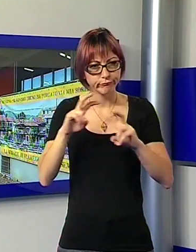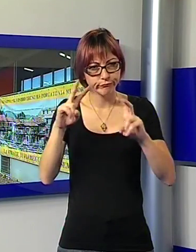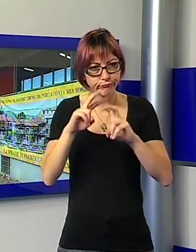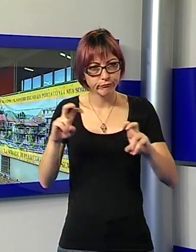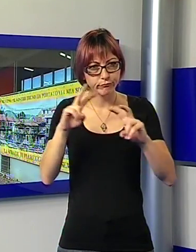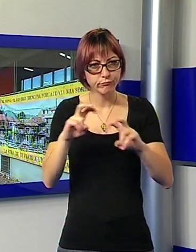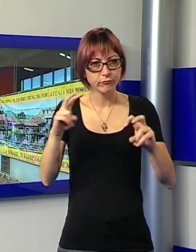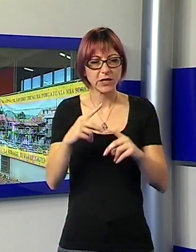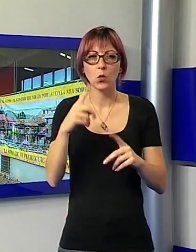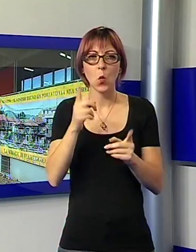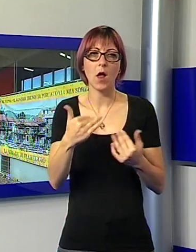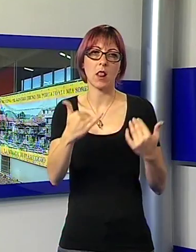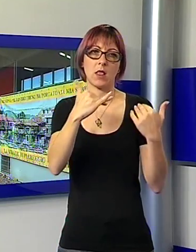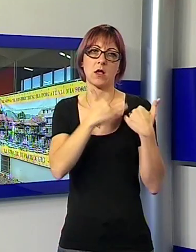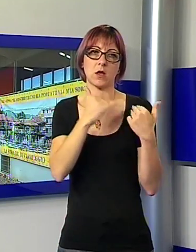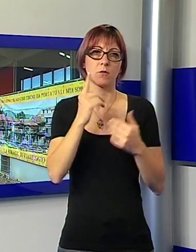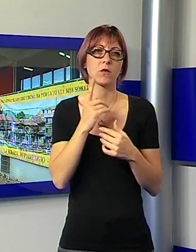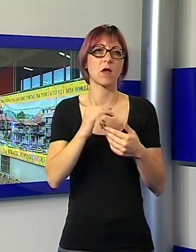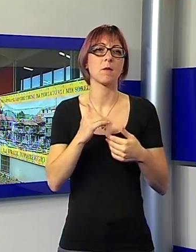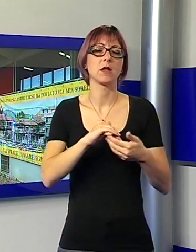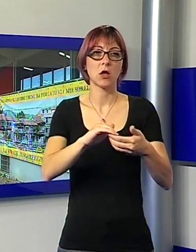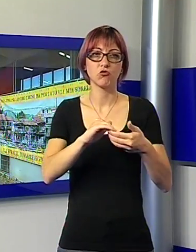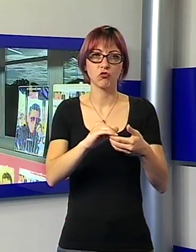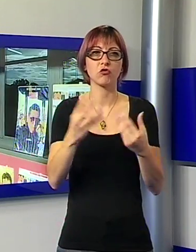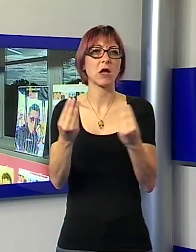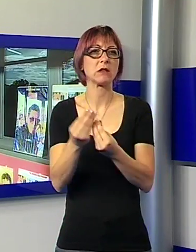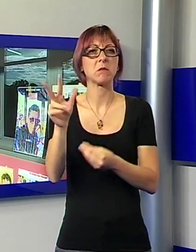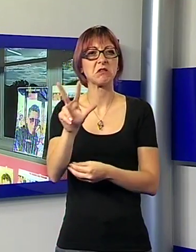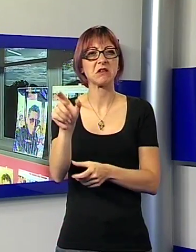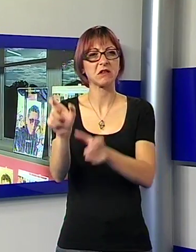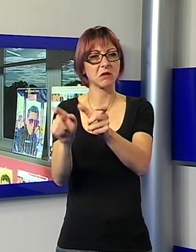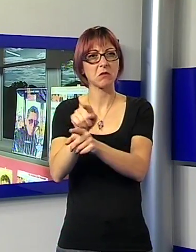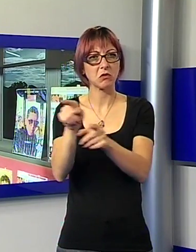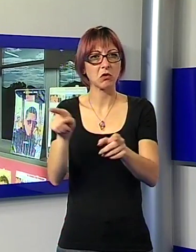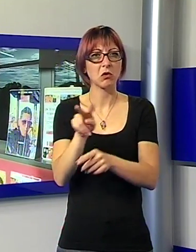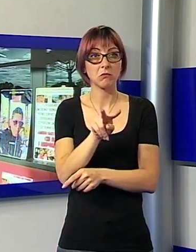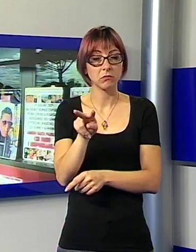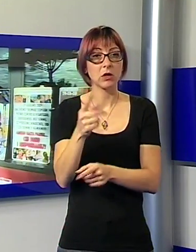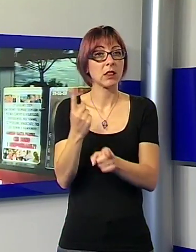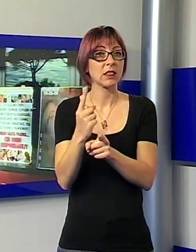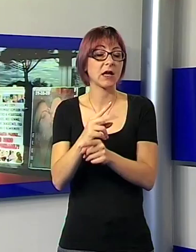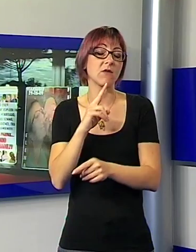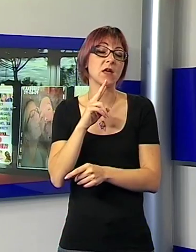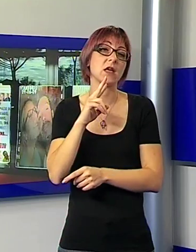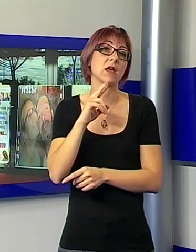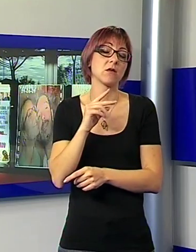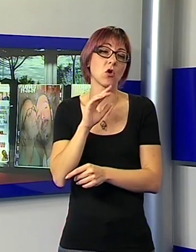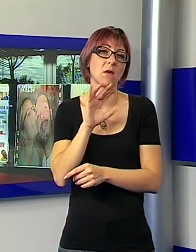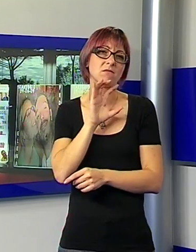colpe delle società a processo che insieme ai 33 imputati devono rispondere tra l'altro a vario titolo di disastro